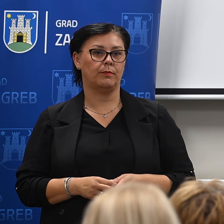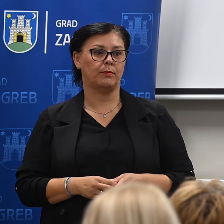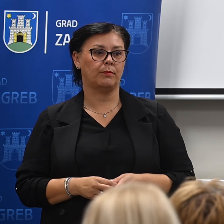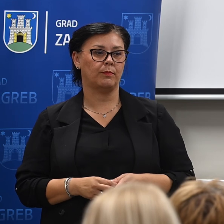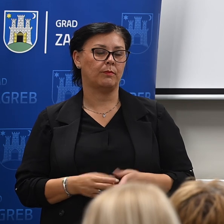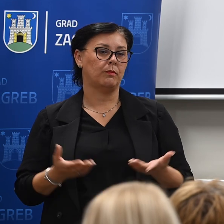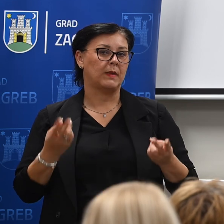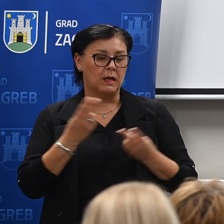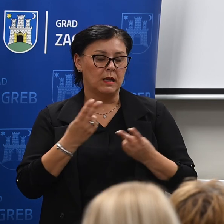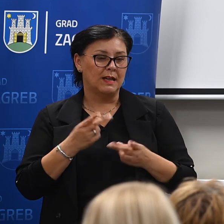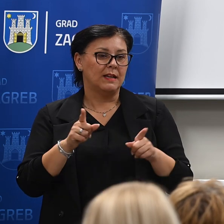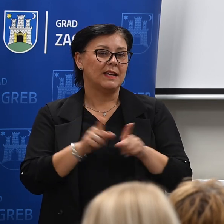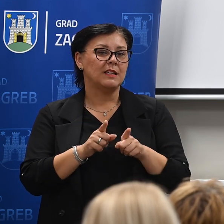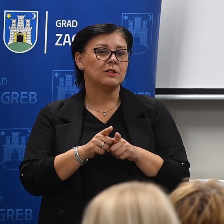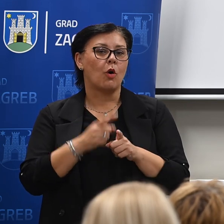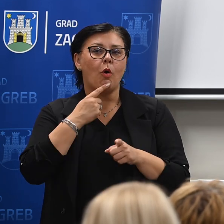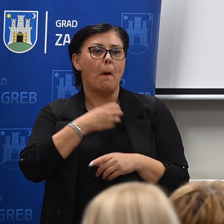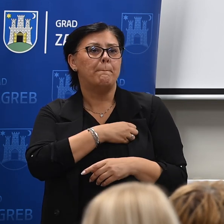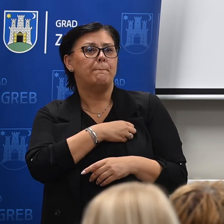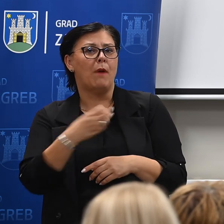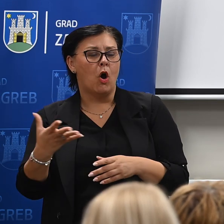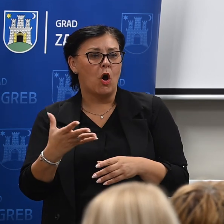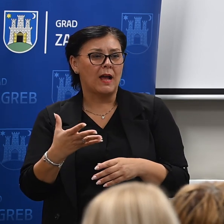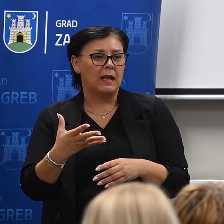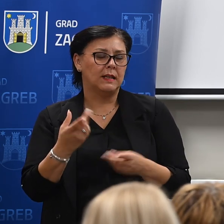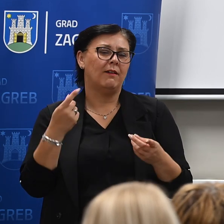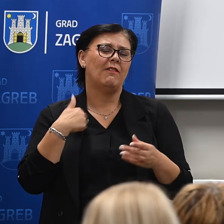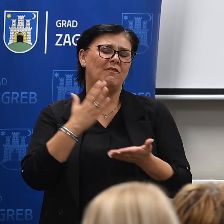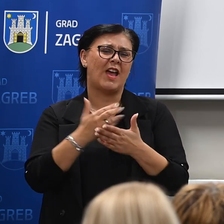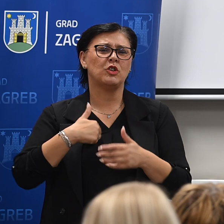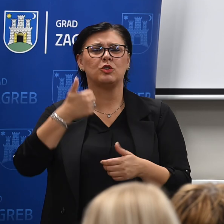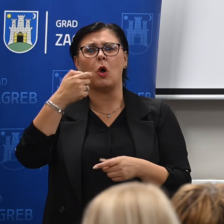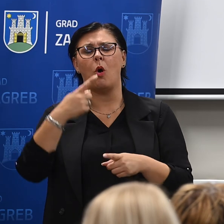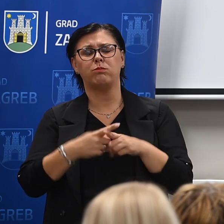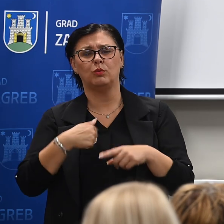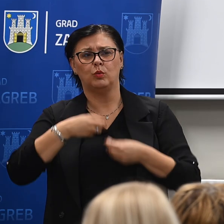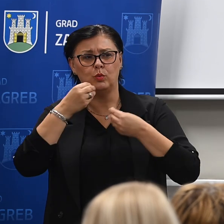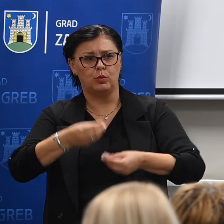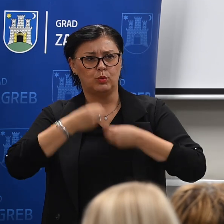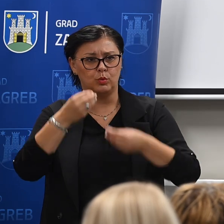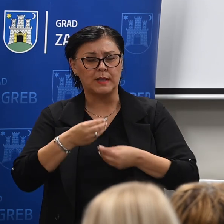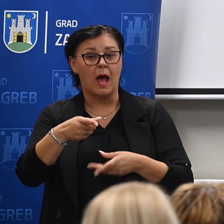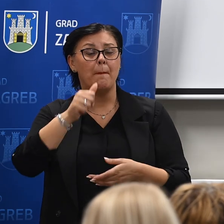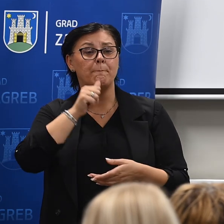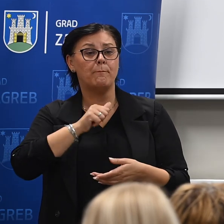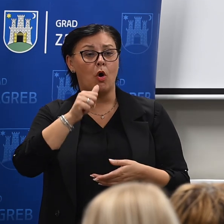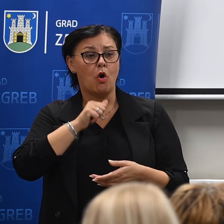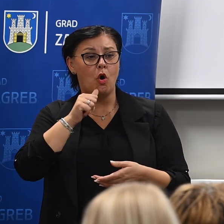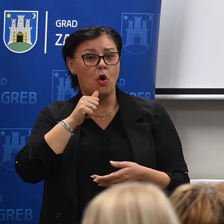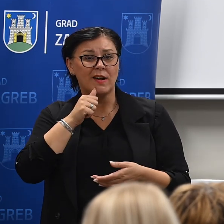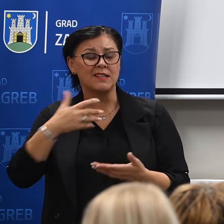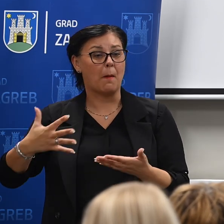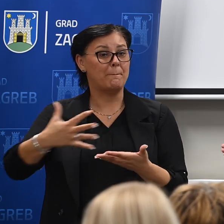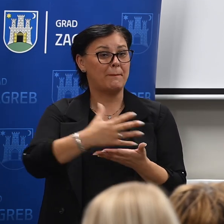A dobro, jasno, znači to je sve već jasno, to mislim da sam sto puta već objašnjavao da porez na